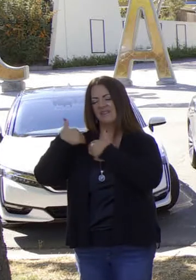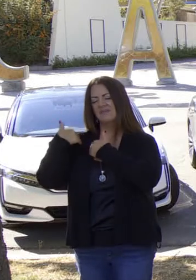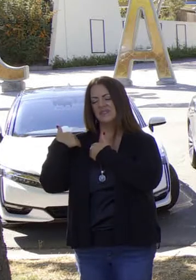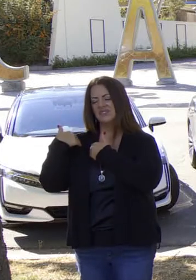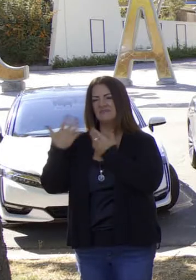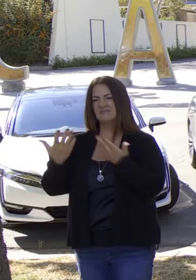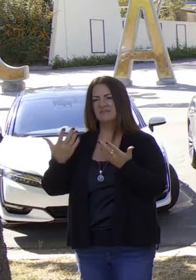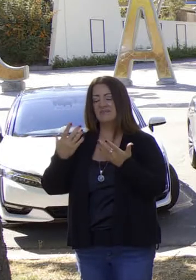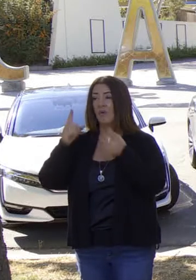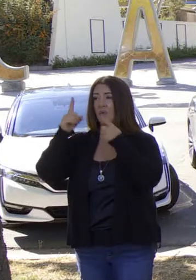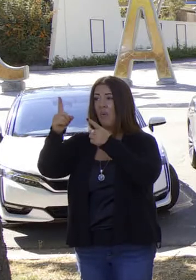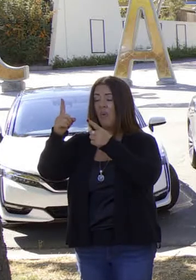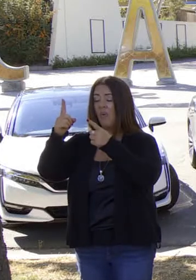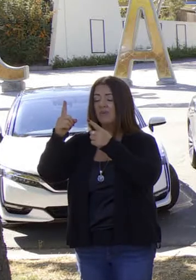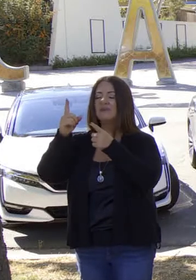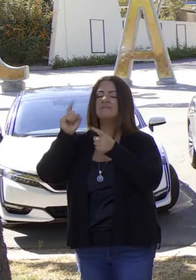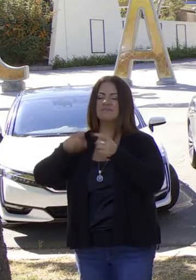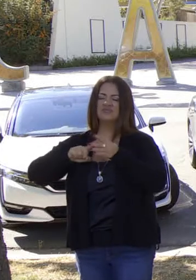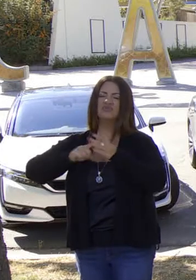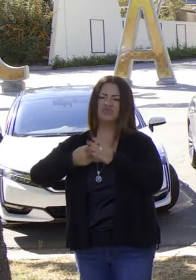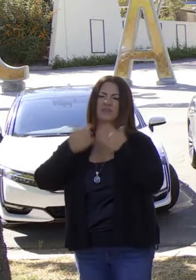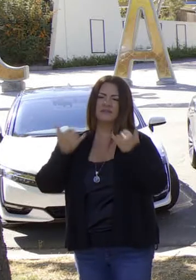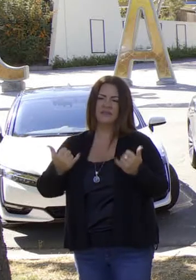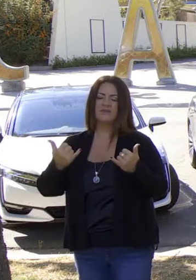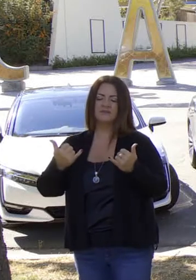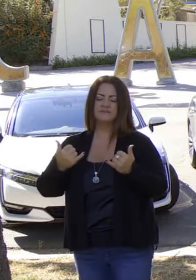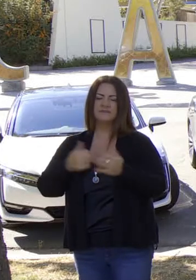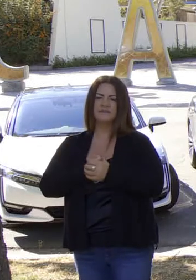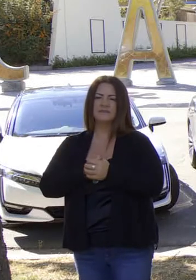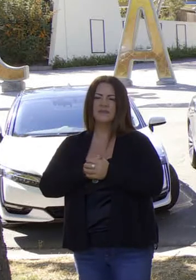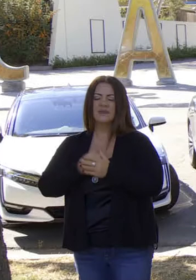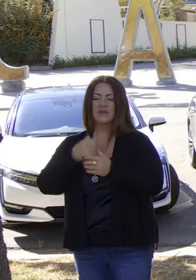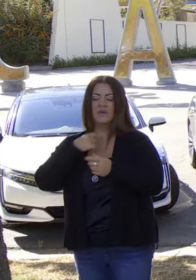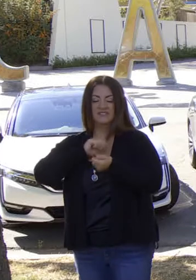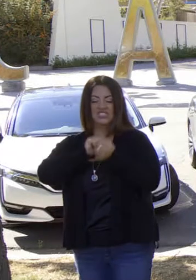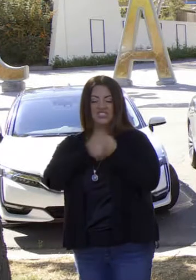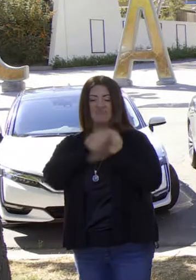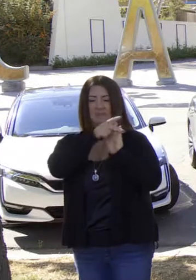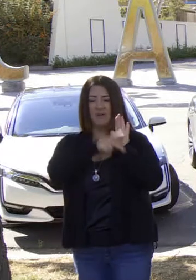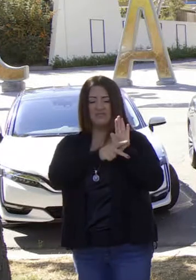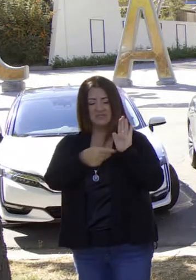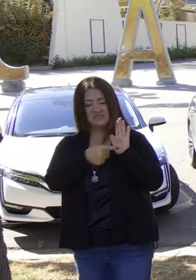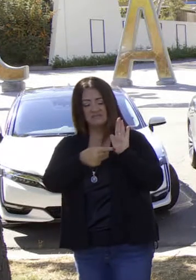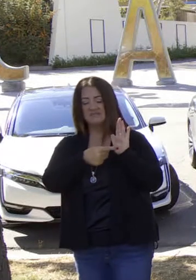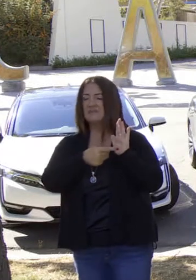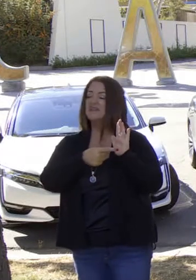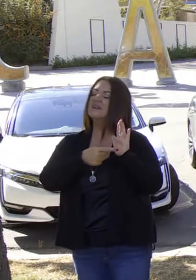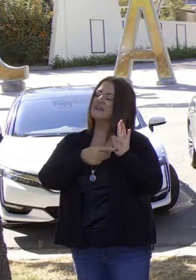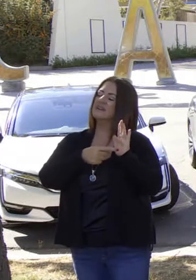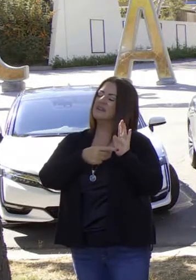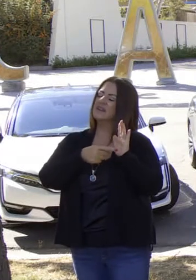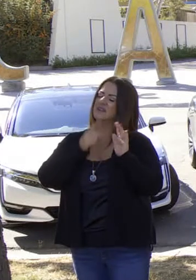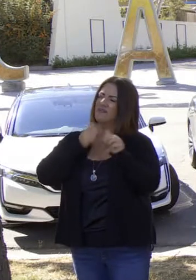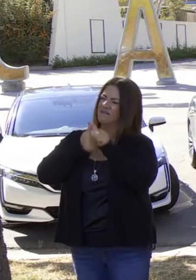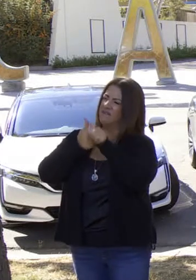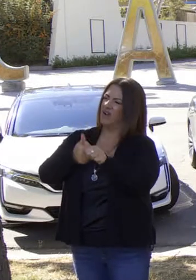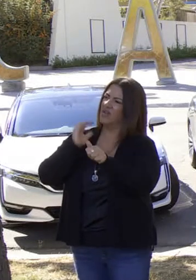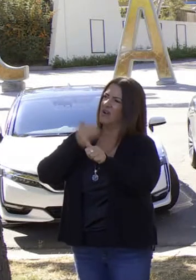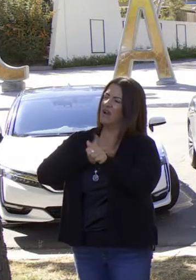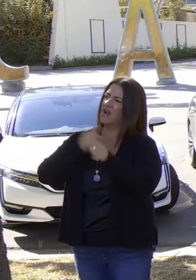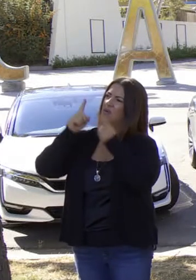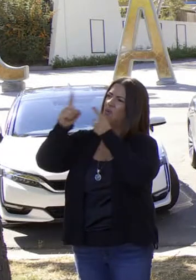límites. Tenemos la obligación de implementar esos objetivos, de implementar normas y políticas, de acelerar nuestros